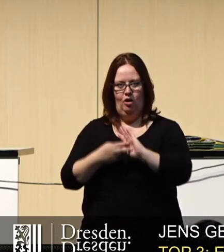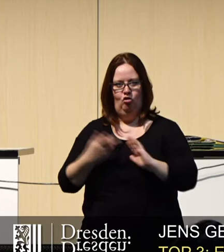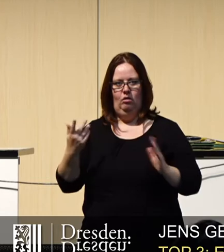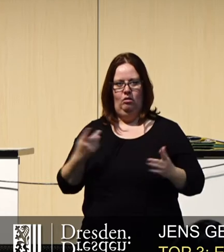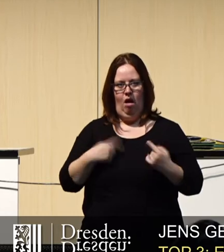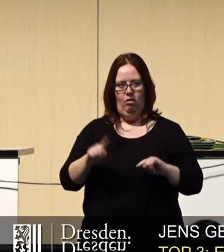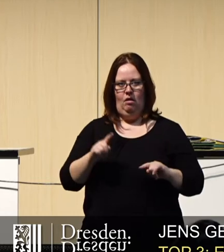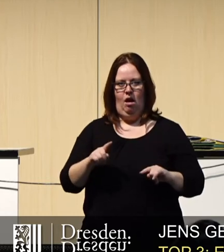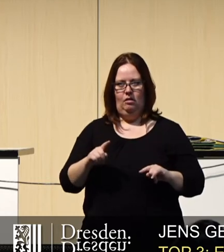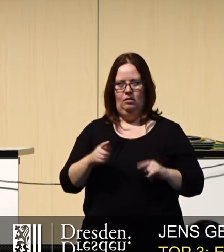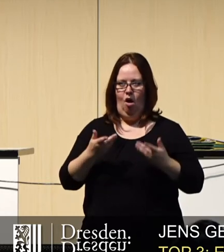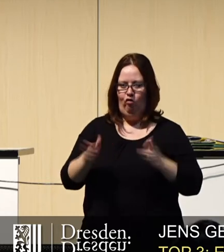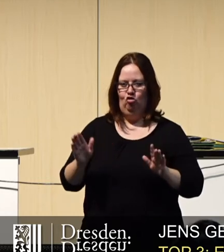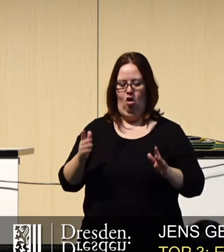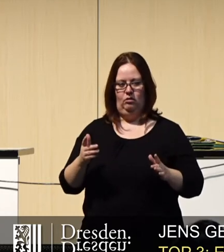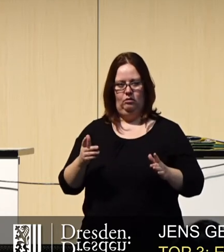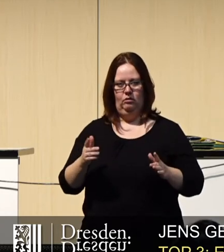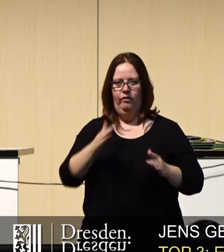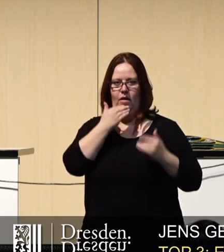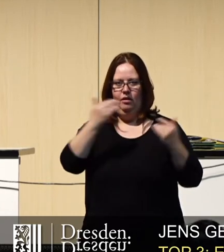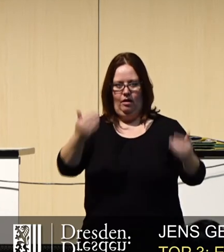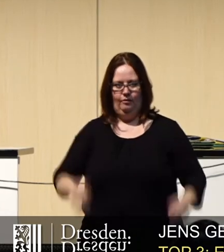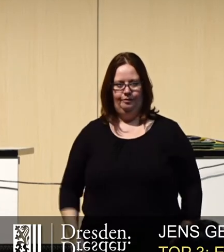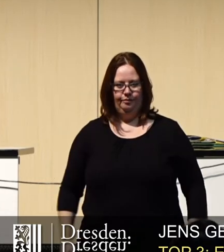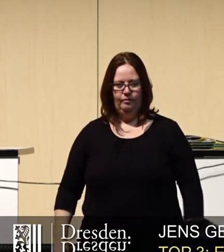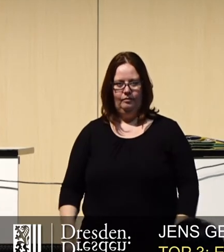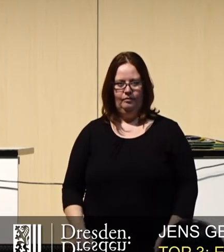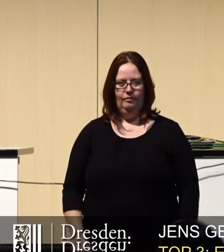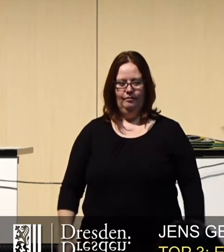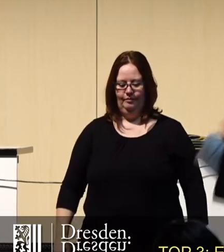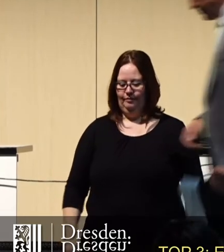ganz anders aufgeschlossen gegenübersteht. Ich danke für Ihre Aufmerksamkeit.